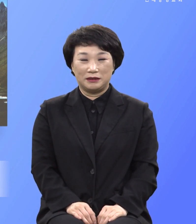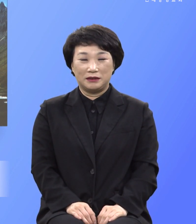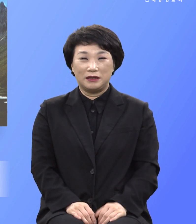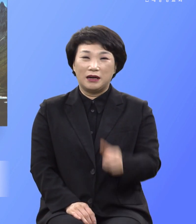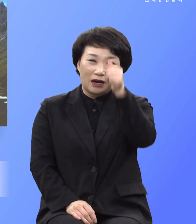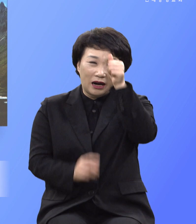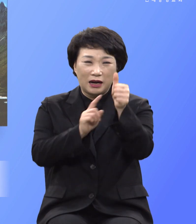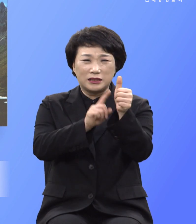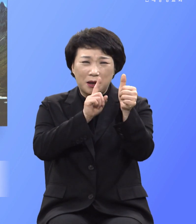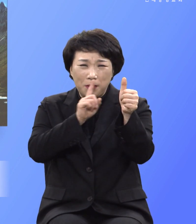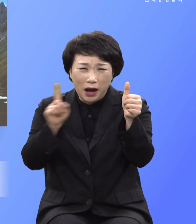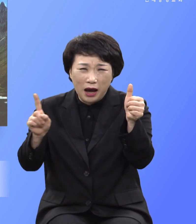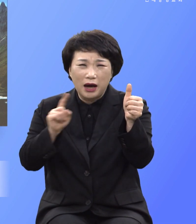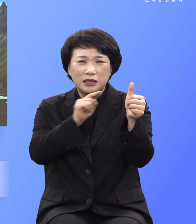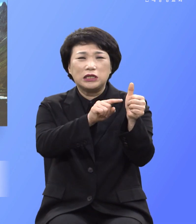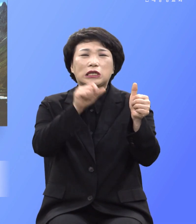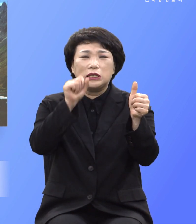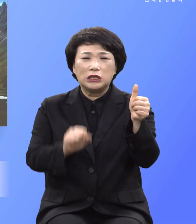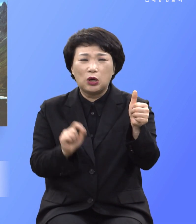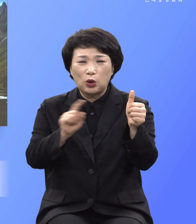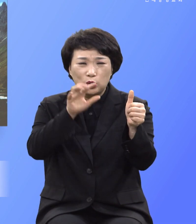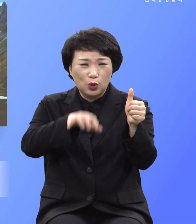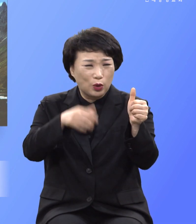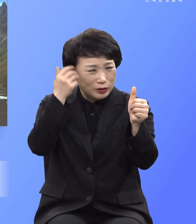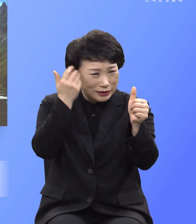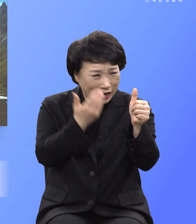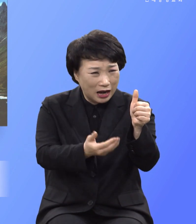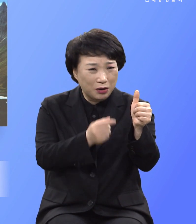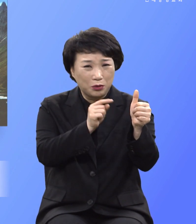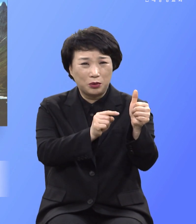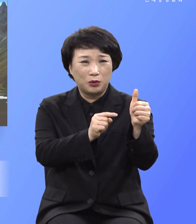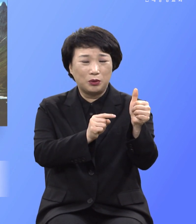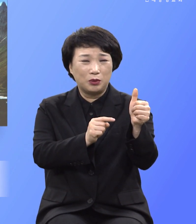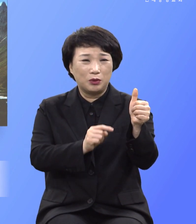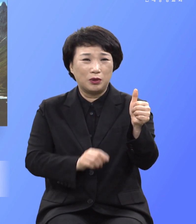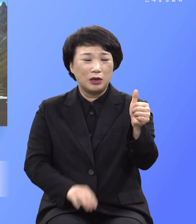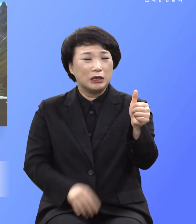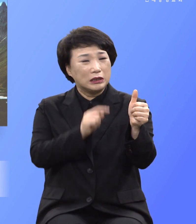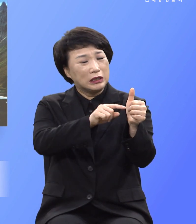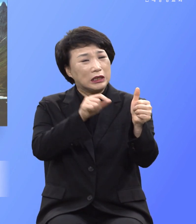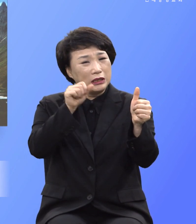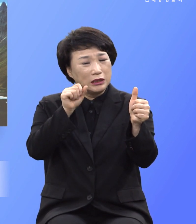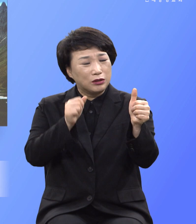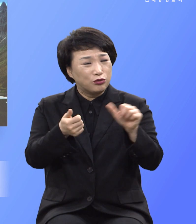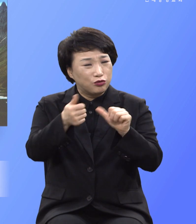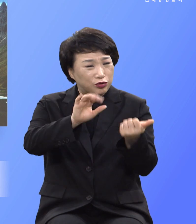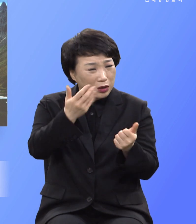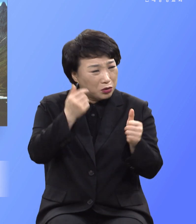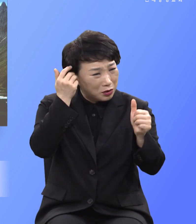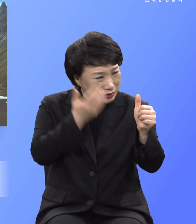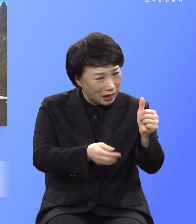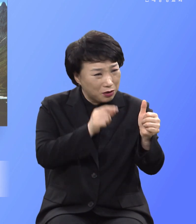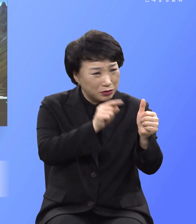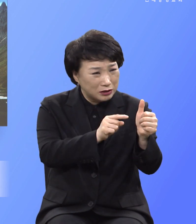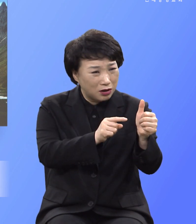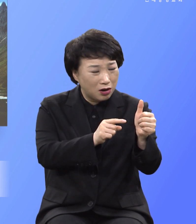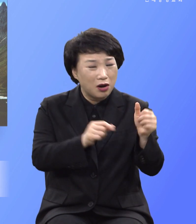아담아 네가 어디에 있느냐 네가 죽게 되었느냐 밀망하게